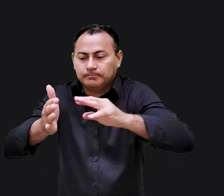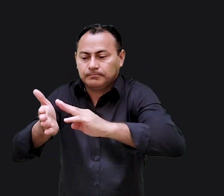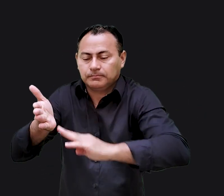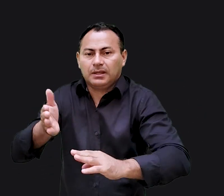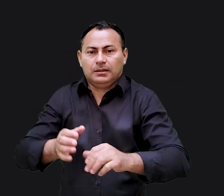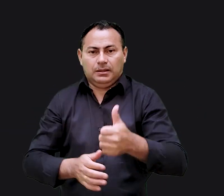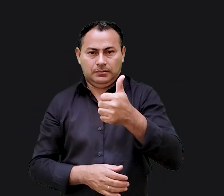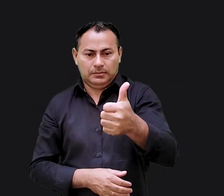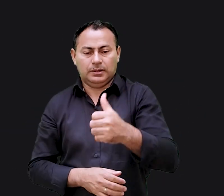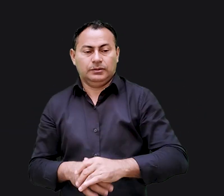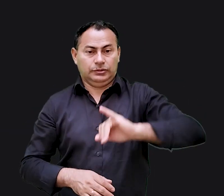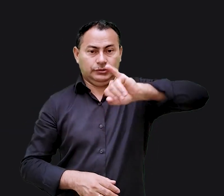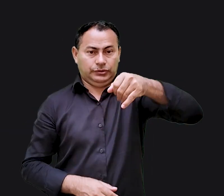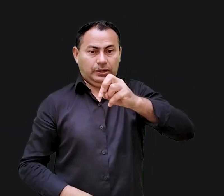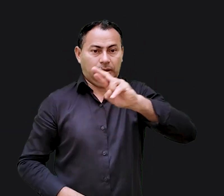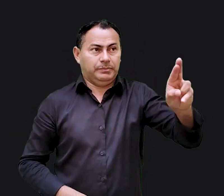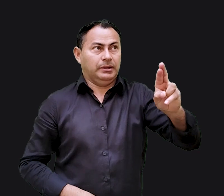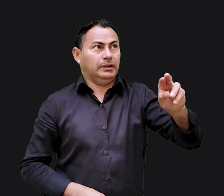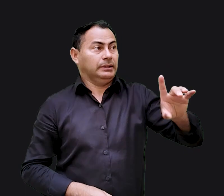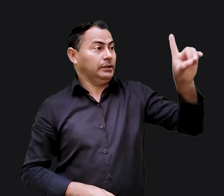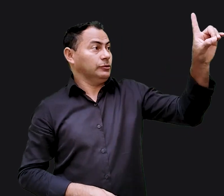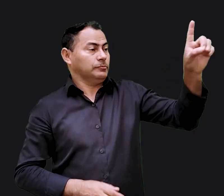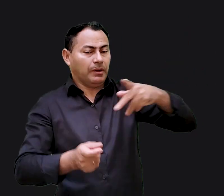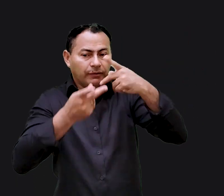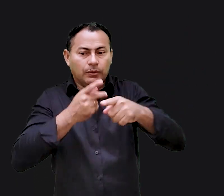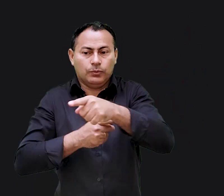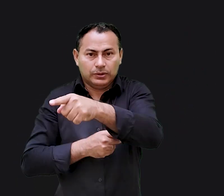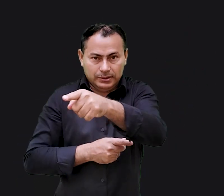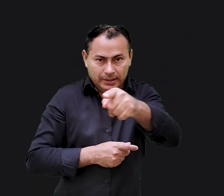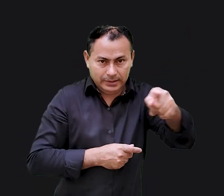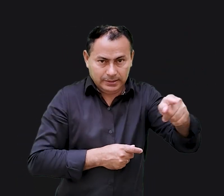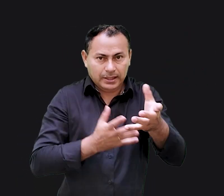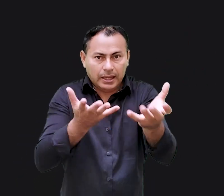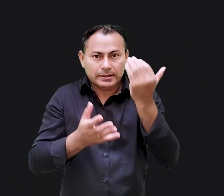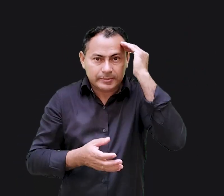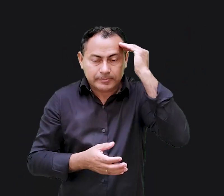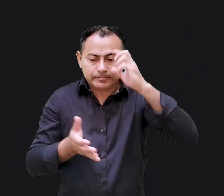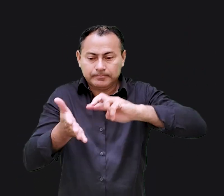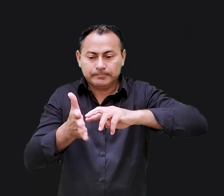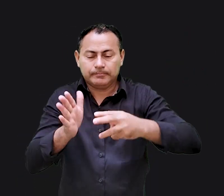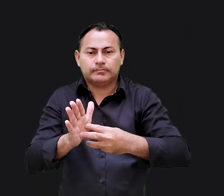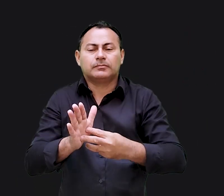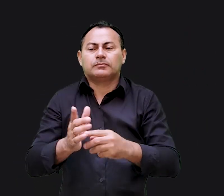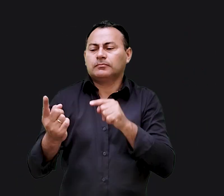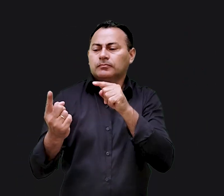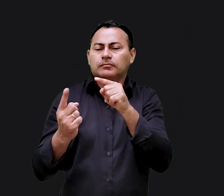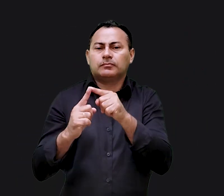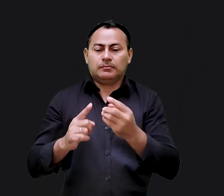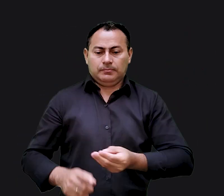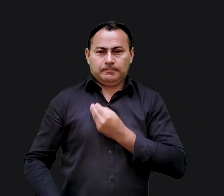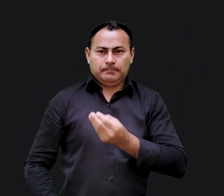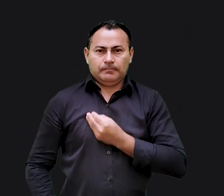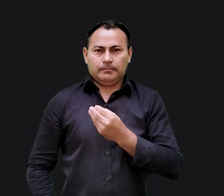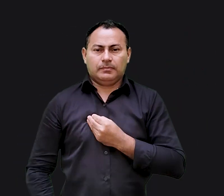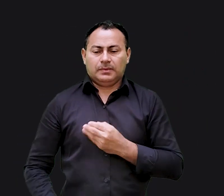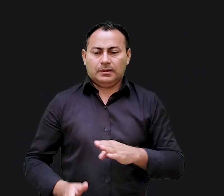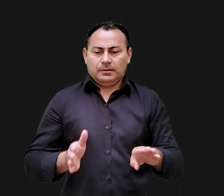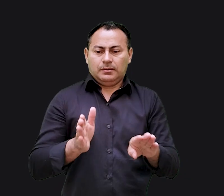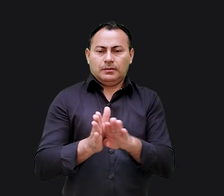positiva. Através de Jeremias, Deus disse aos cativos, Se vocês realmente querem entender o significado e o propósito da vida